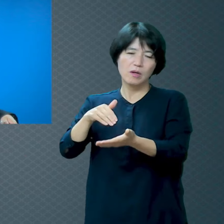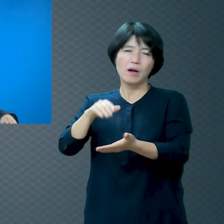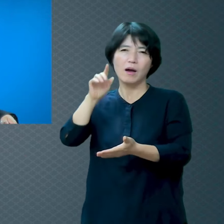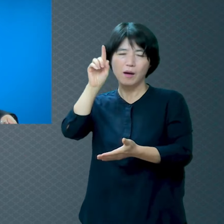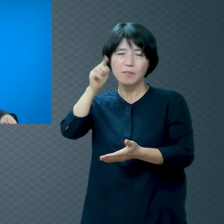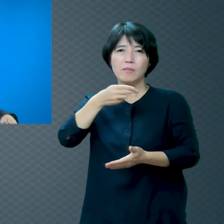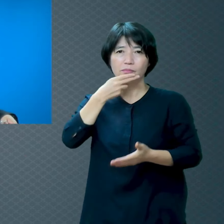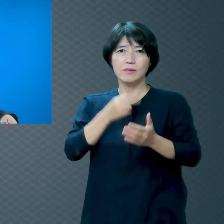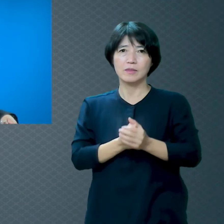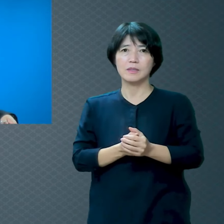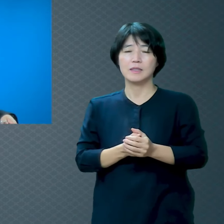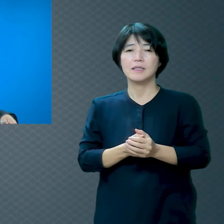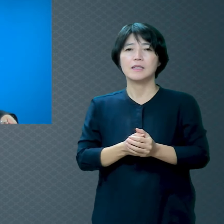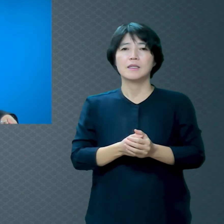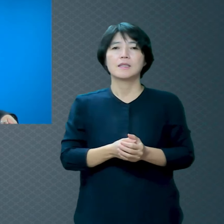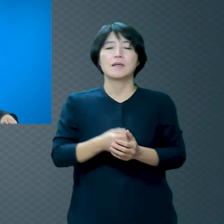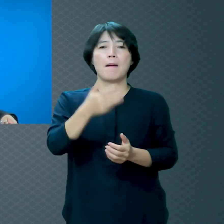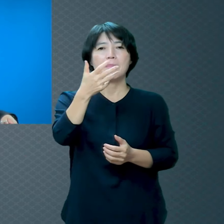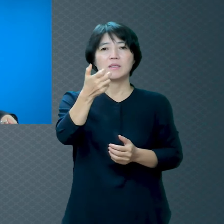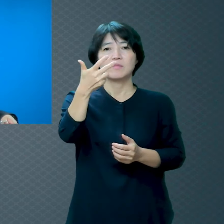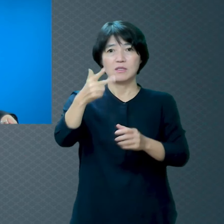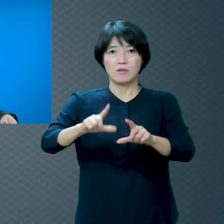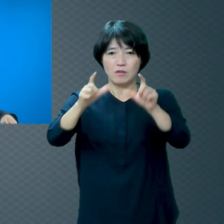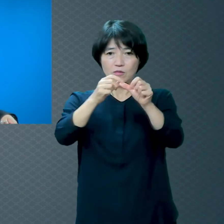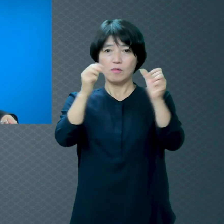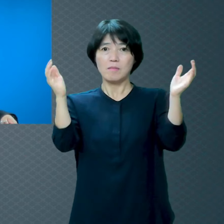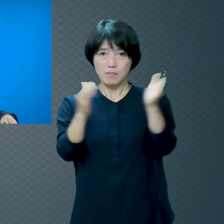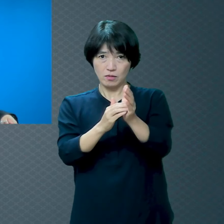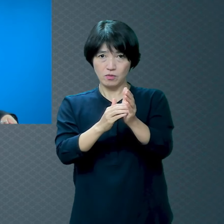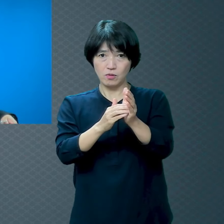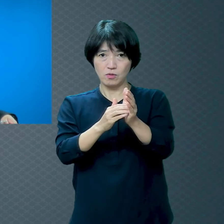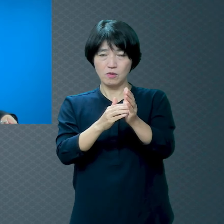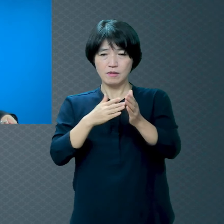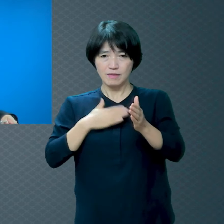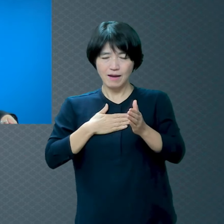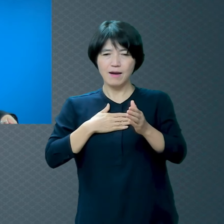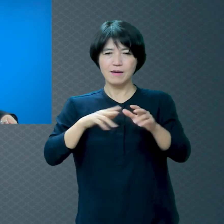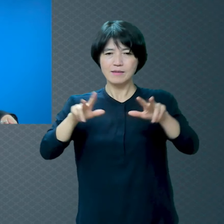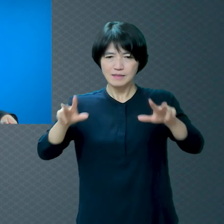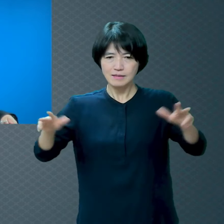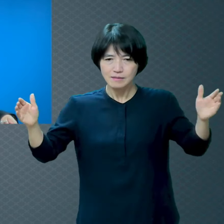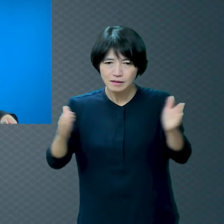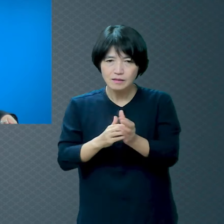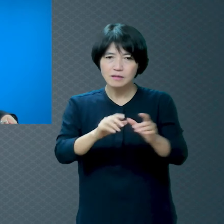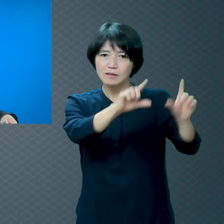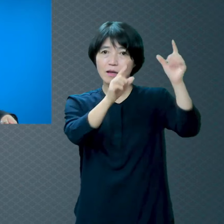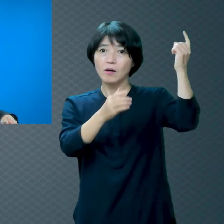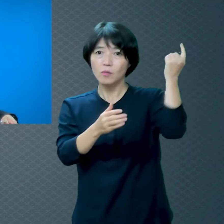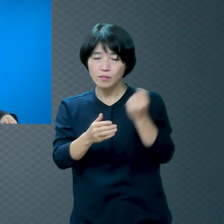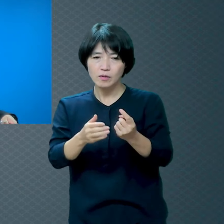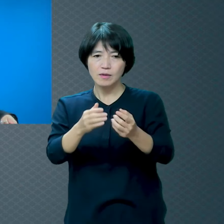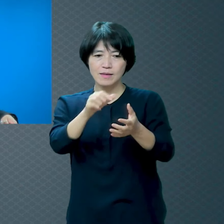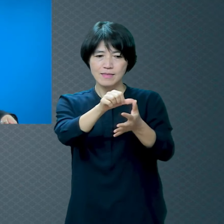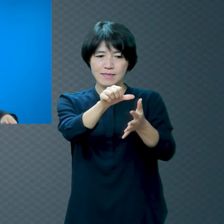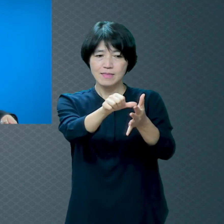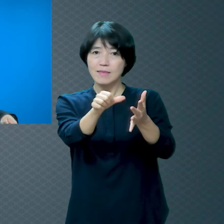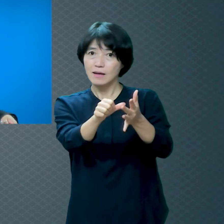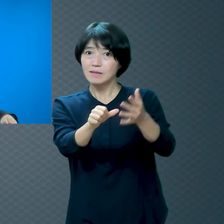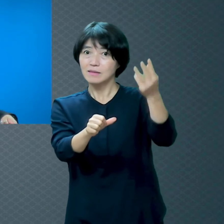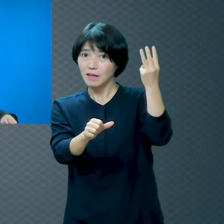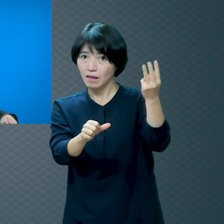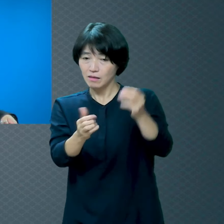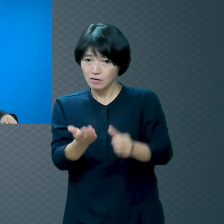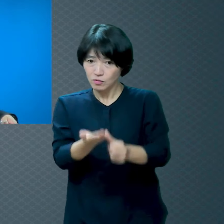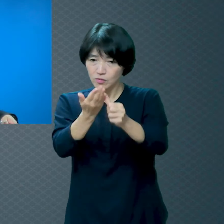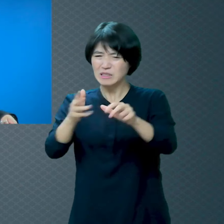그때부터 지금까지 저는 사내 아이가 셋인데 지금까지 살아오는 가운데에서 불행하다는 생각을